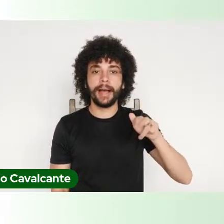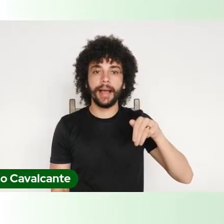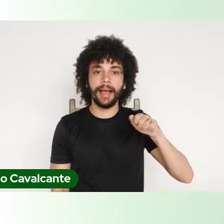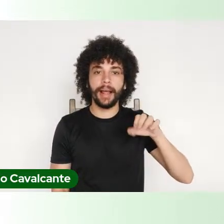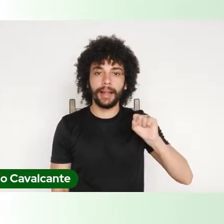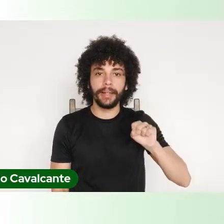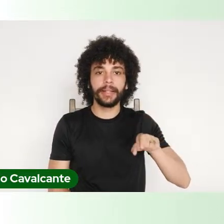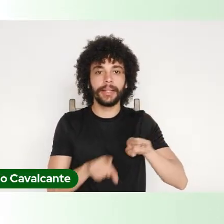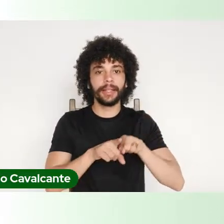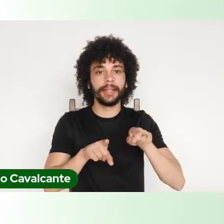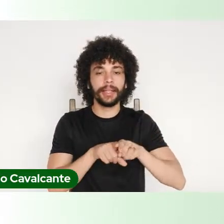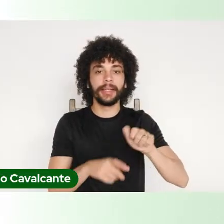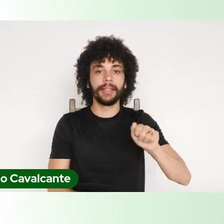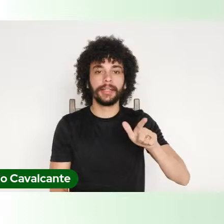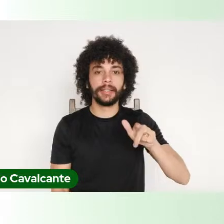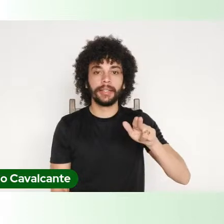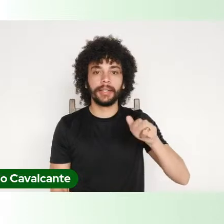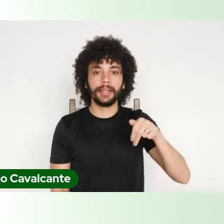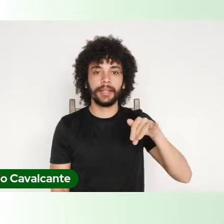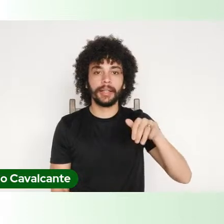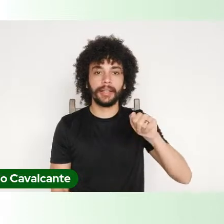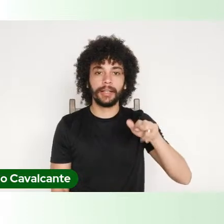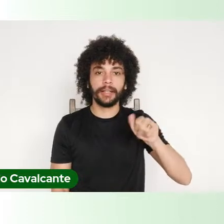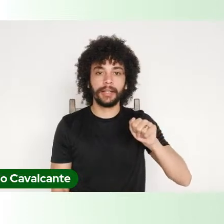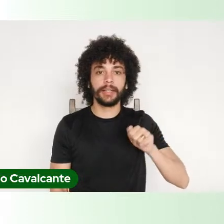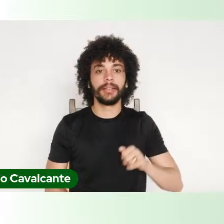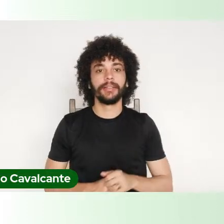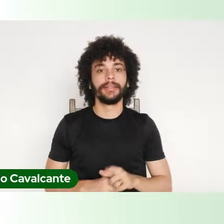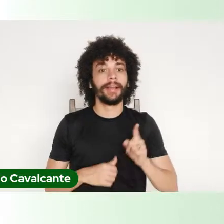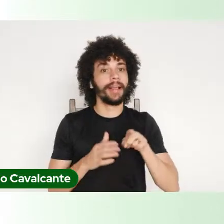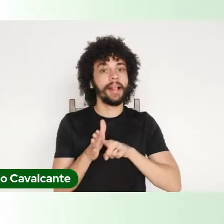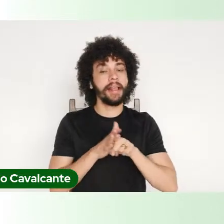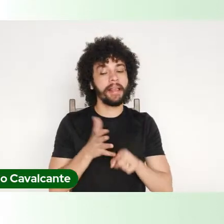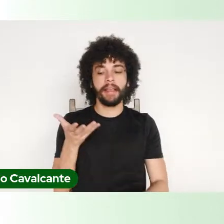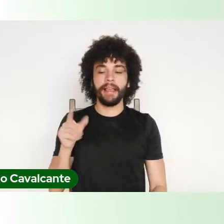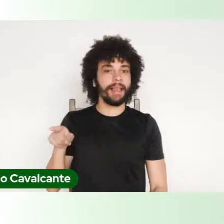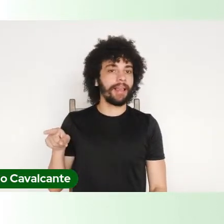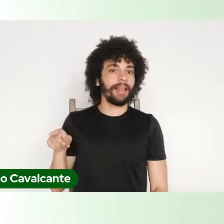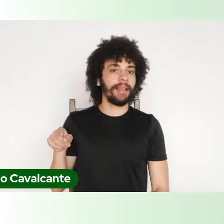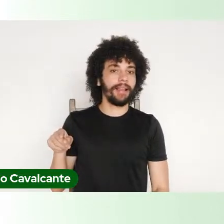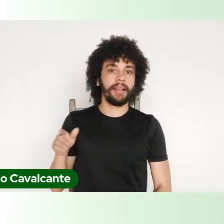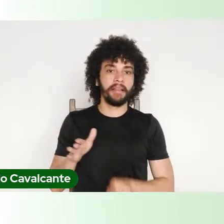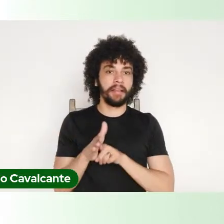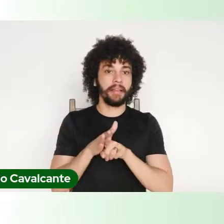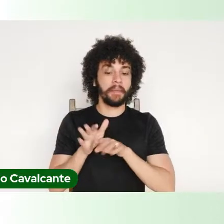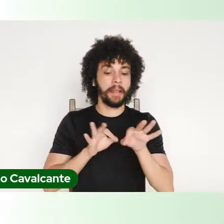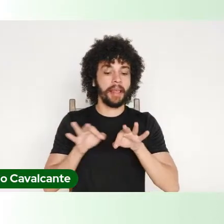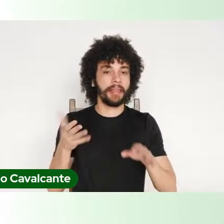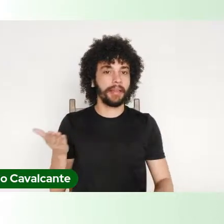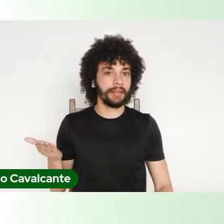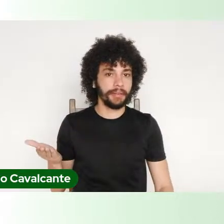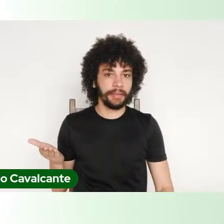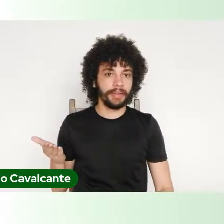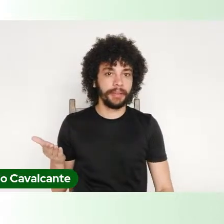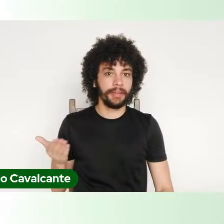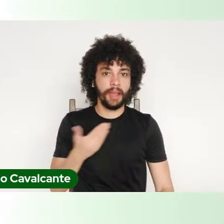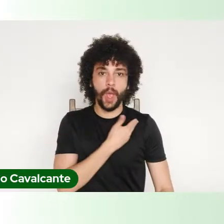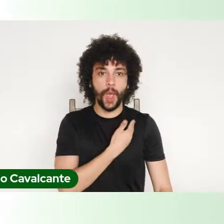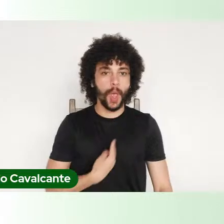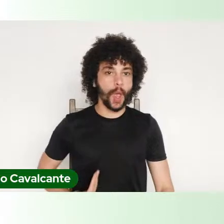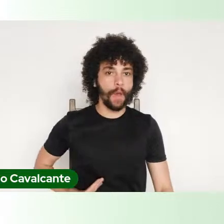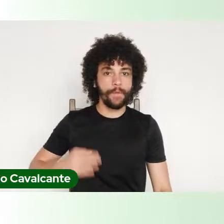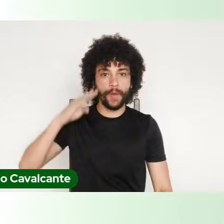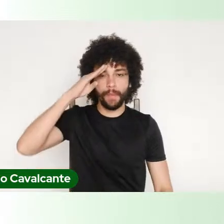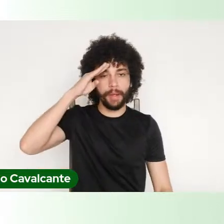a alumina. Era isso que estava no planejamento desses governos militares, porque